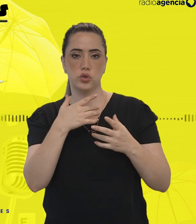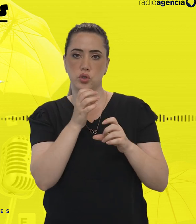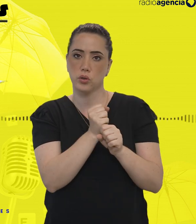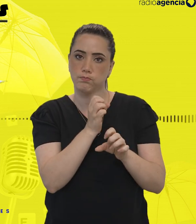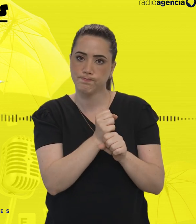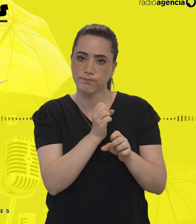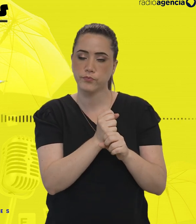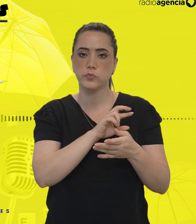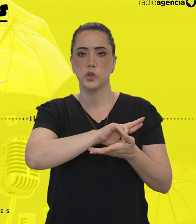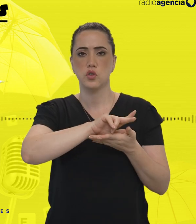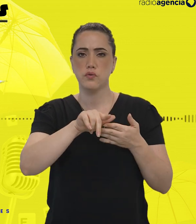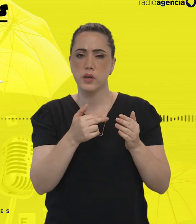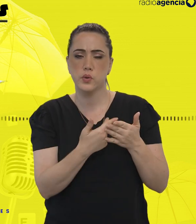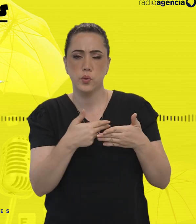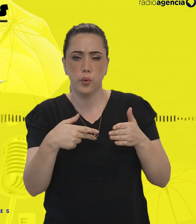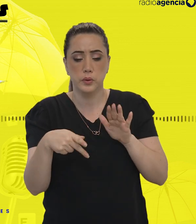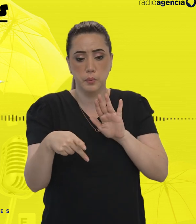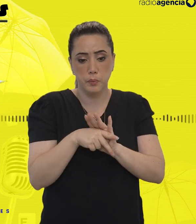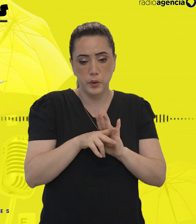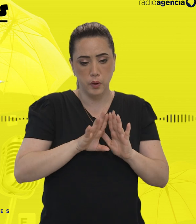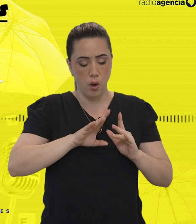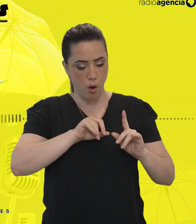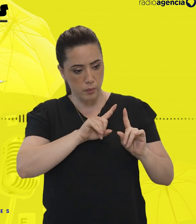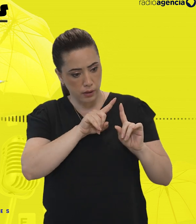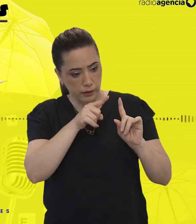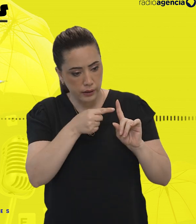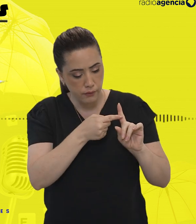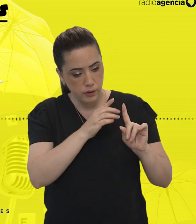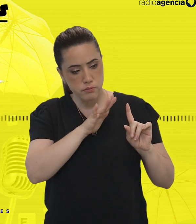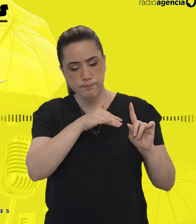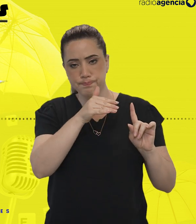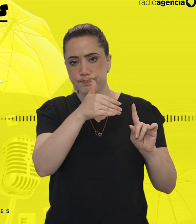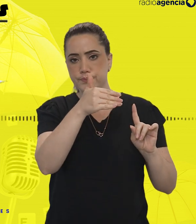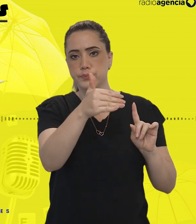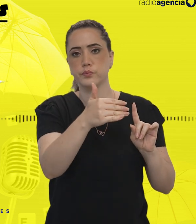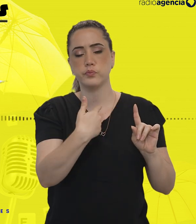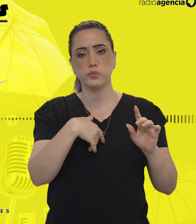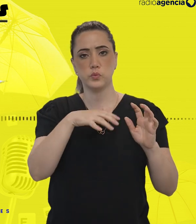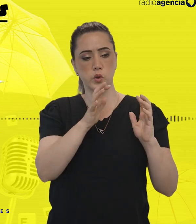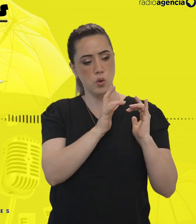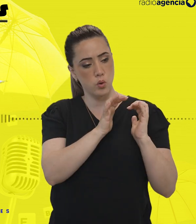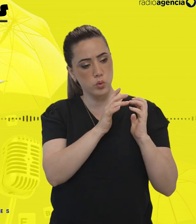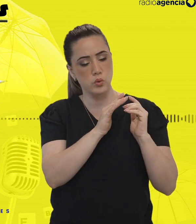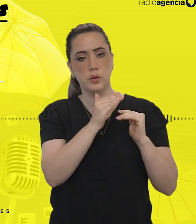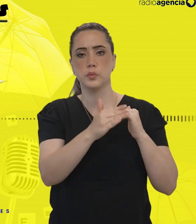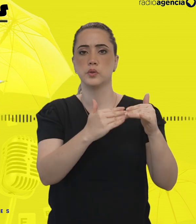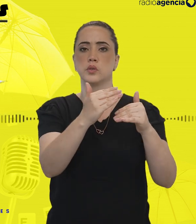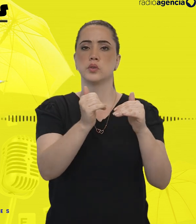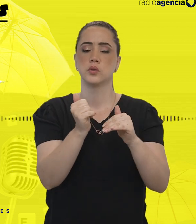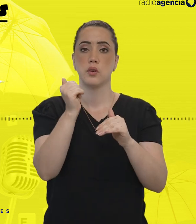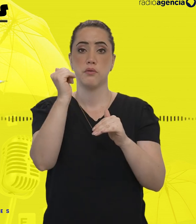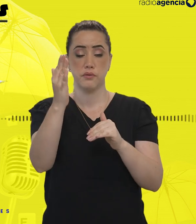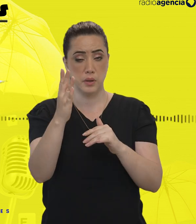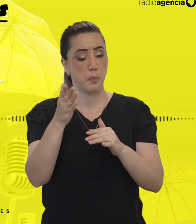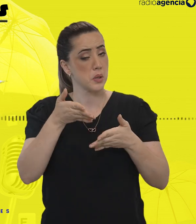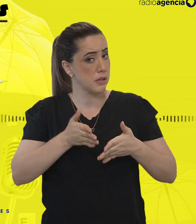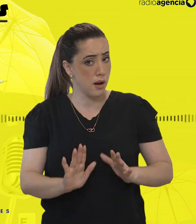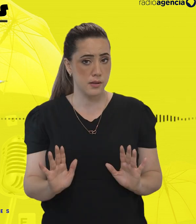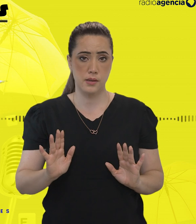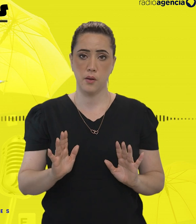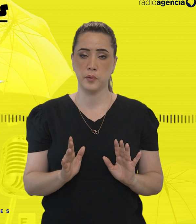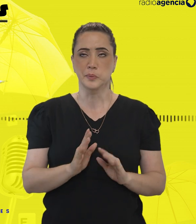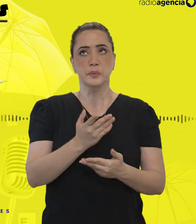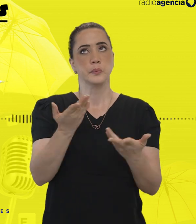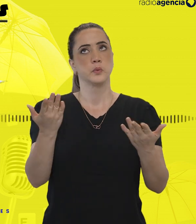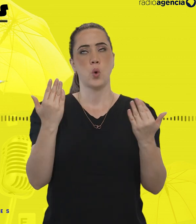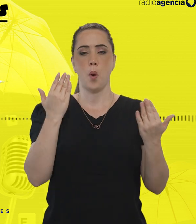no ventre materno e se prolongam ao longo do desenvolvimento cerebral que continua fora do útero. Então, eu queria que vocês